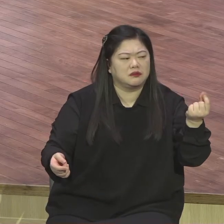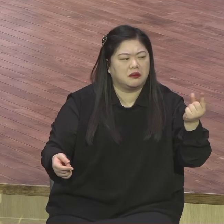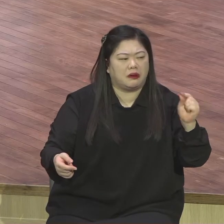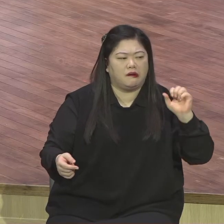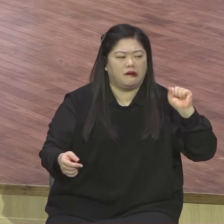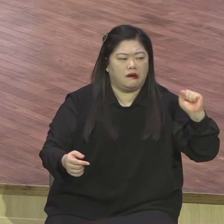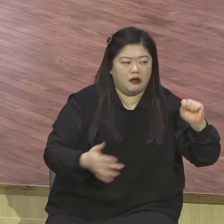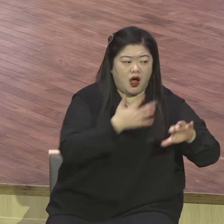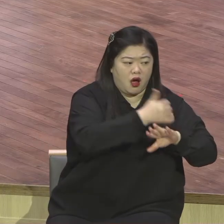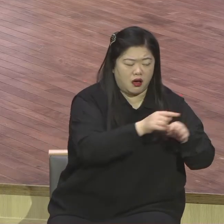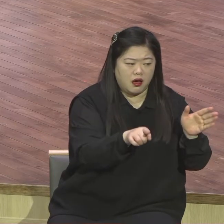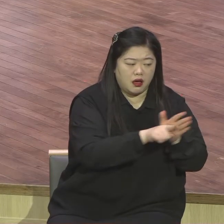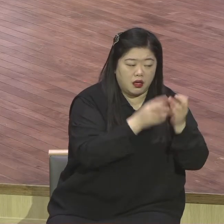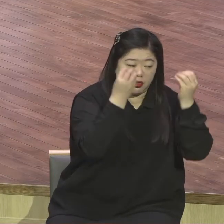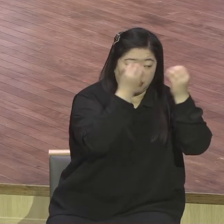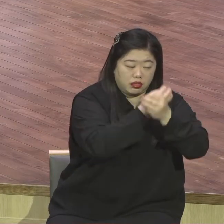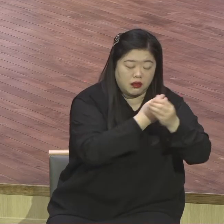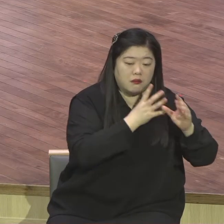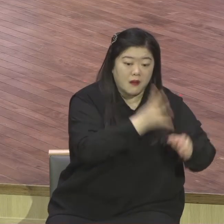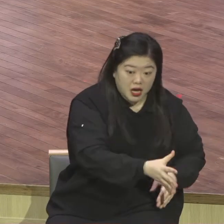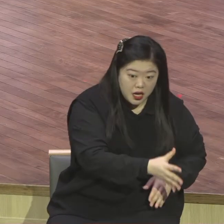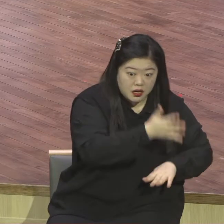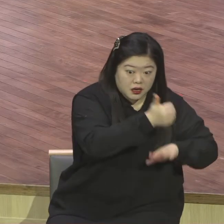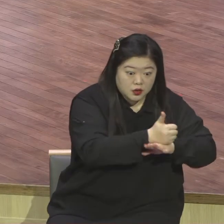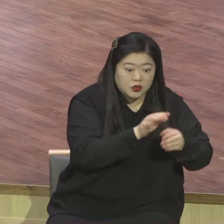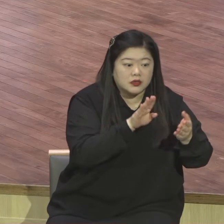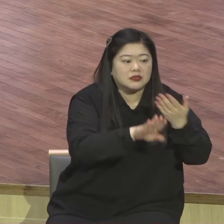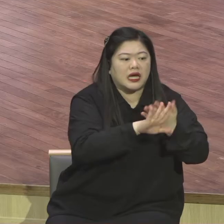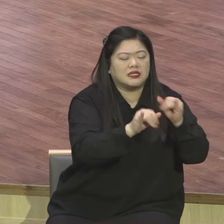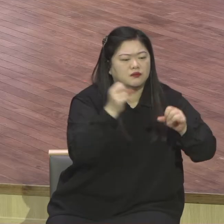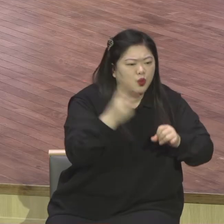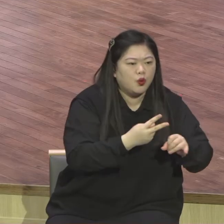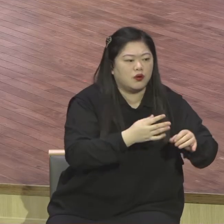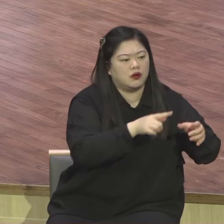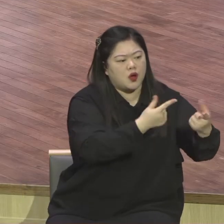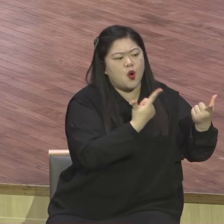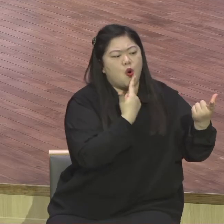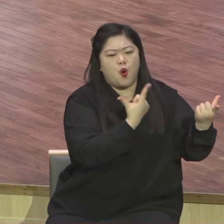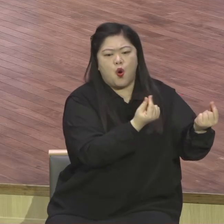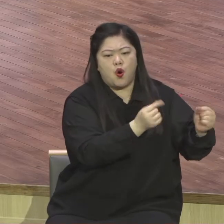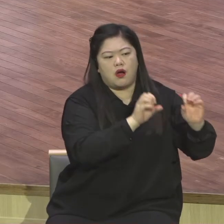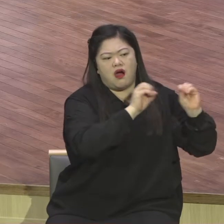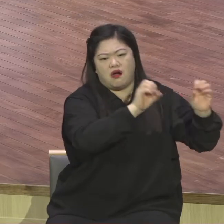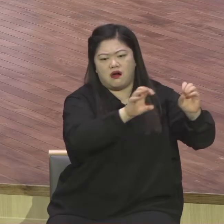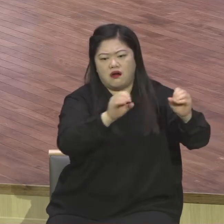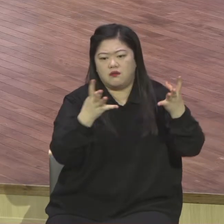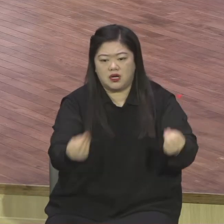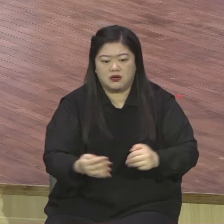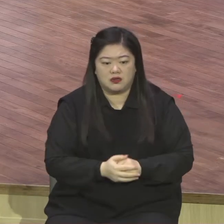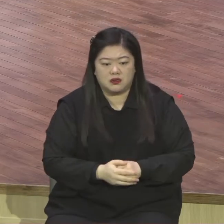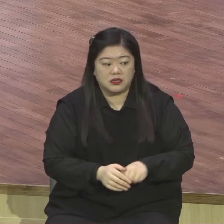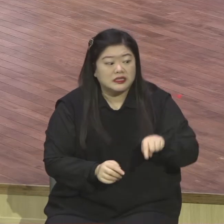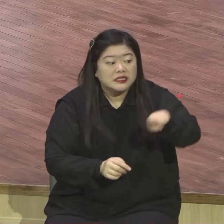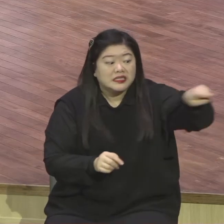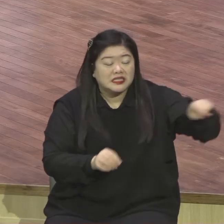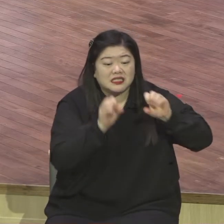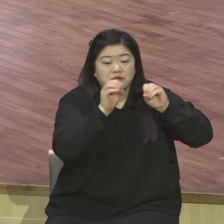여러분은 믿어지시죠? 그런데 여러분 연세대 신학과 이완세대 신학과를 비롯한